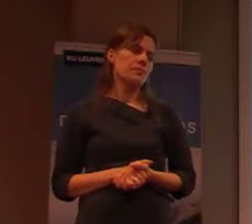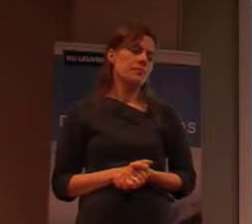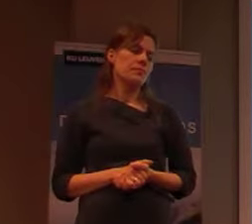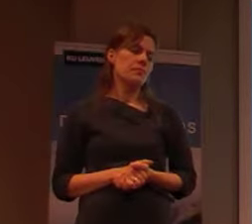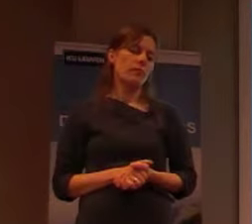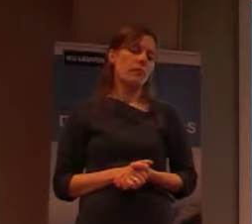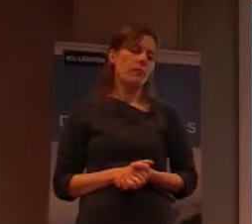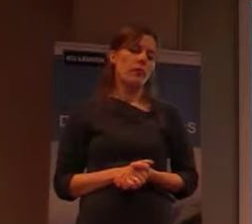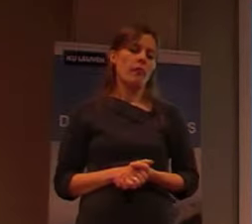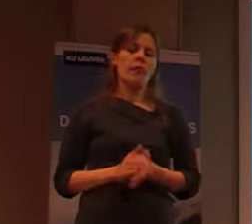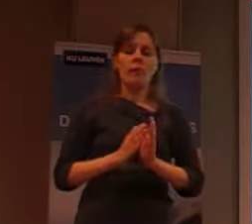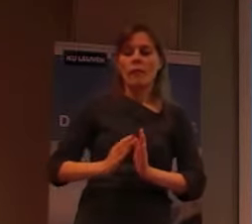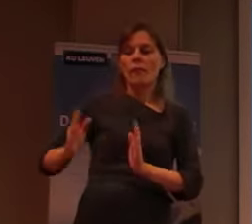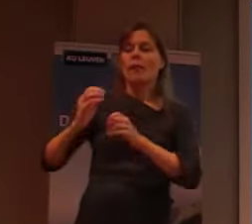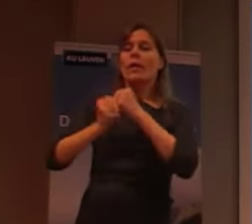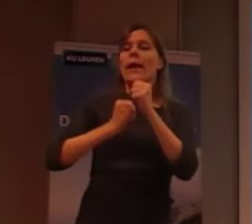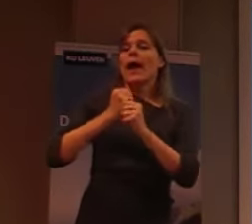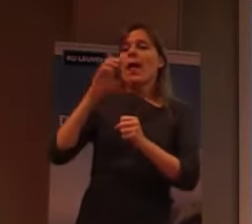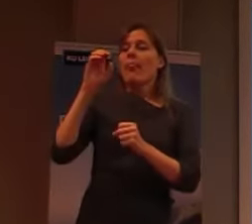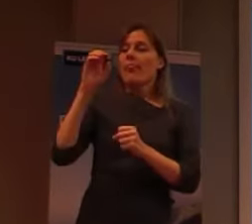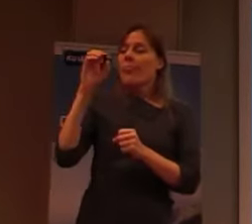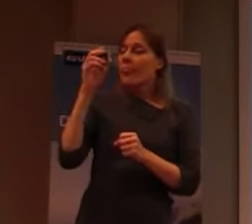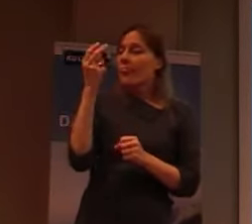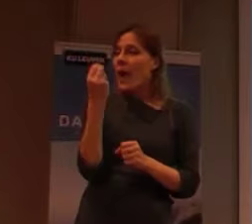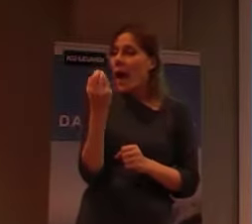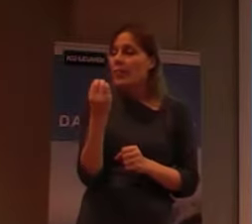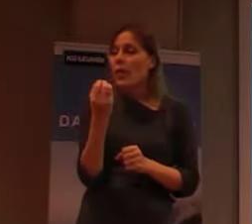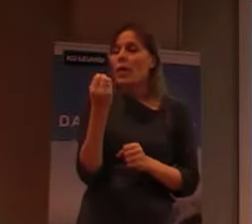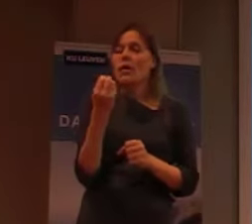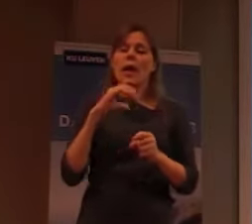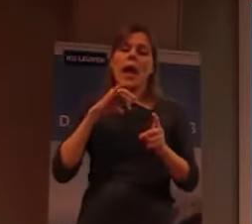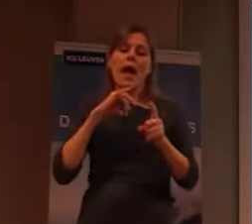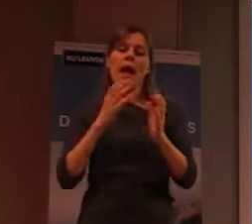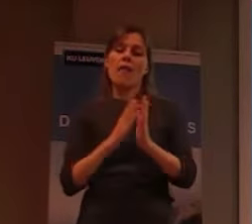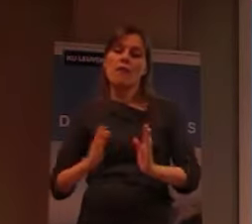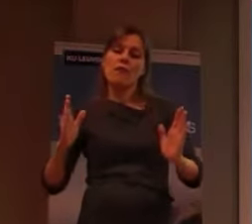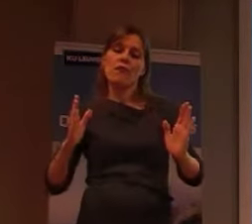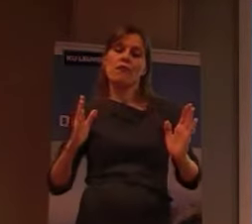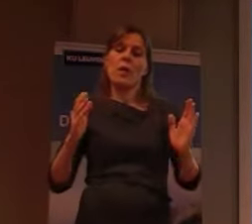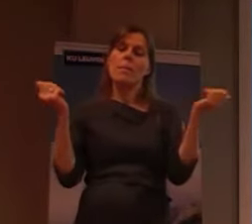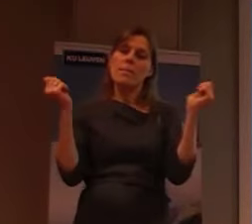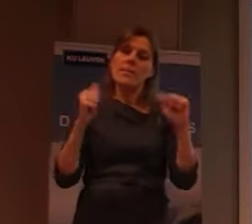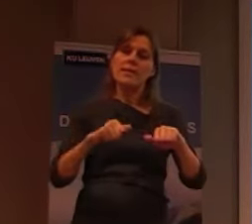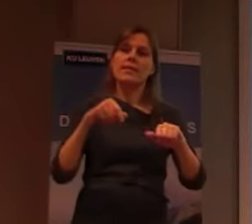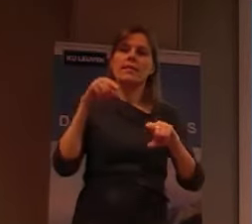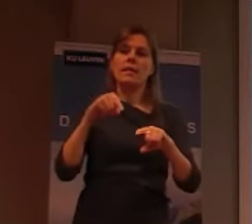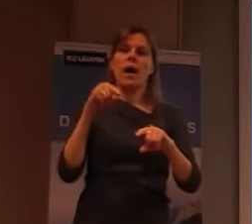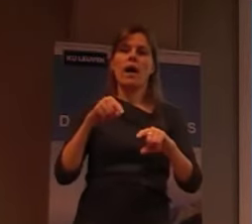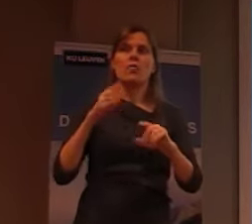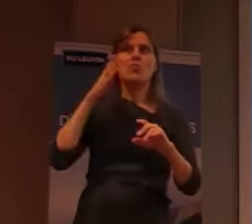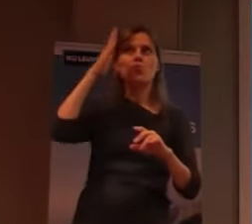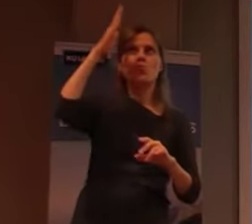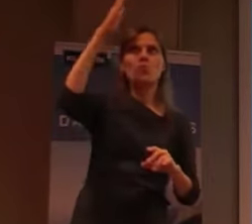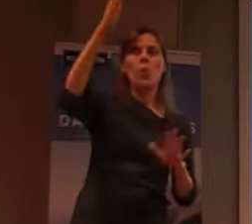heeft men beslist, om, het nationaal park, uit te nodigen, om daar, de toekomst voor te bereiden,